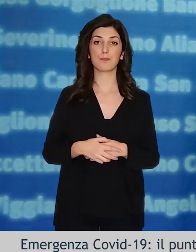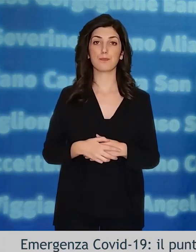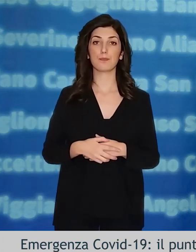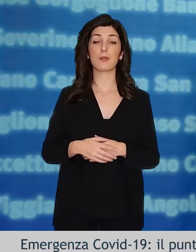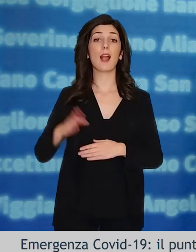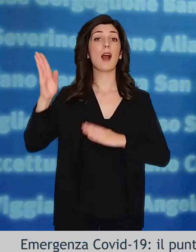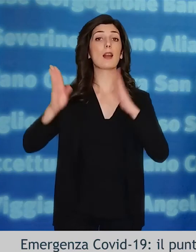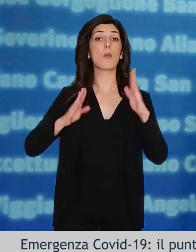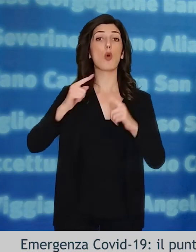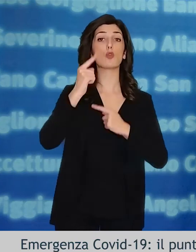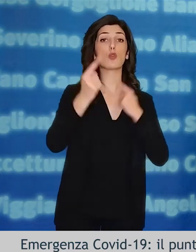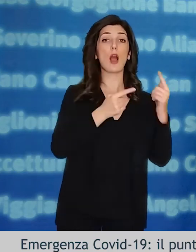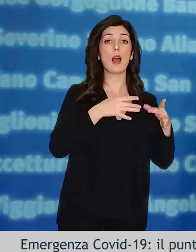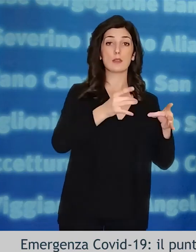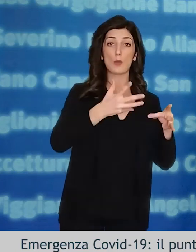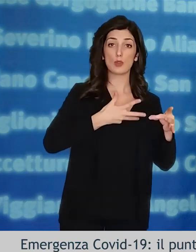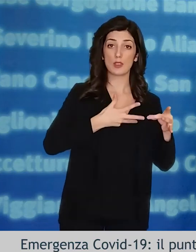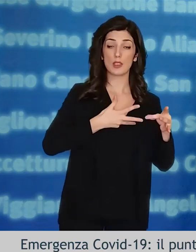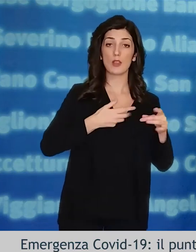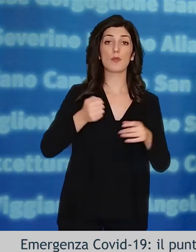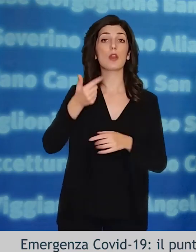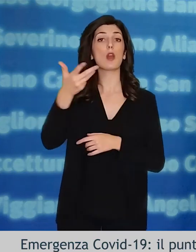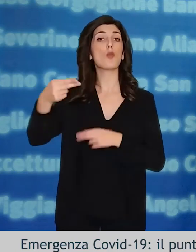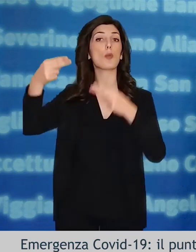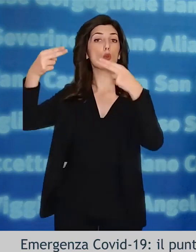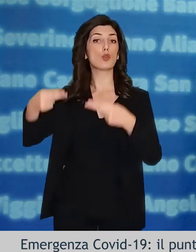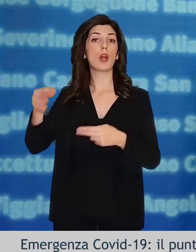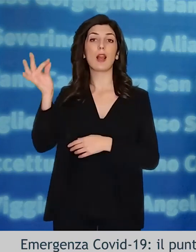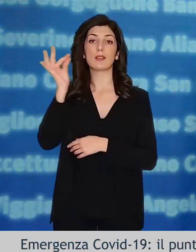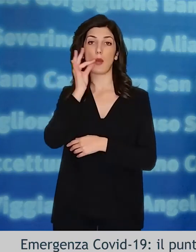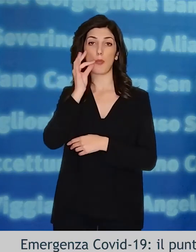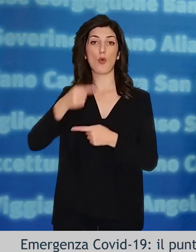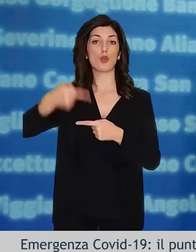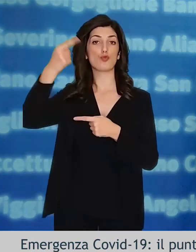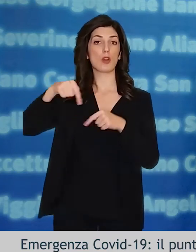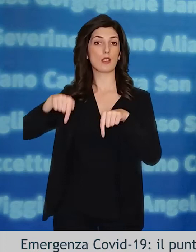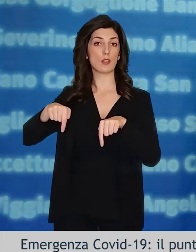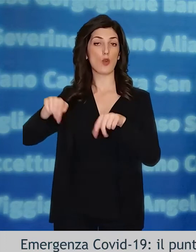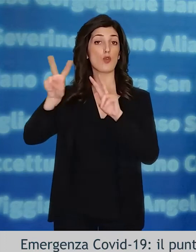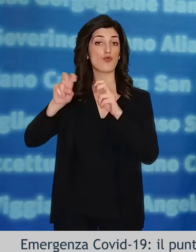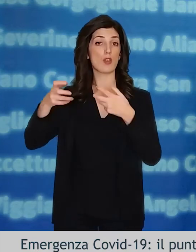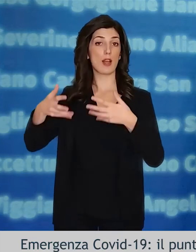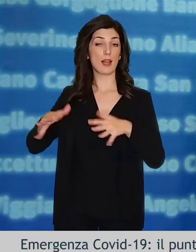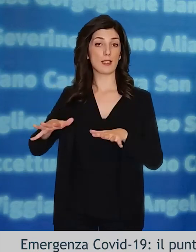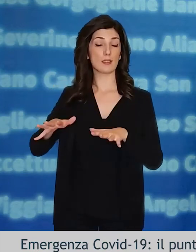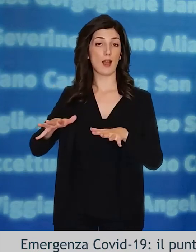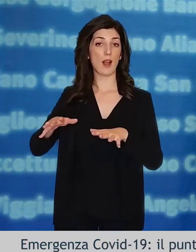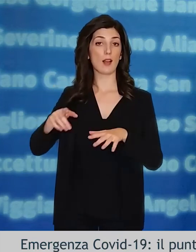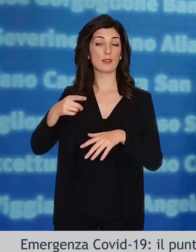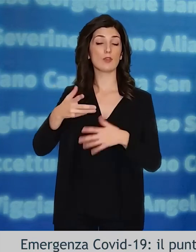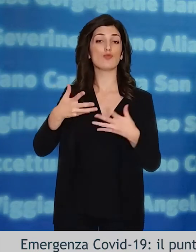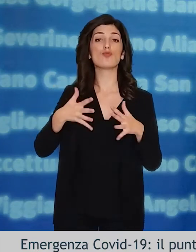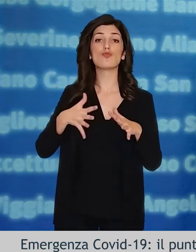quanto riguarda invece il rapporto casi positivi numero totale dei tamponi effettuati in dato